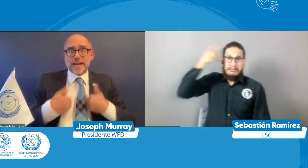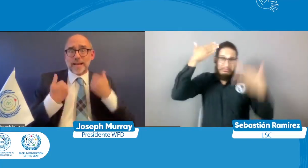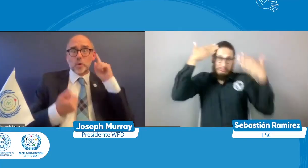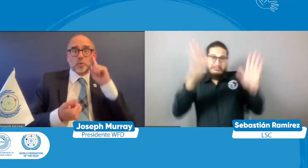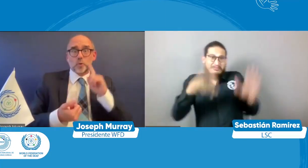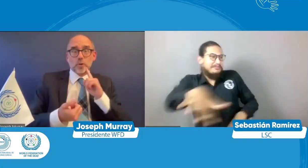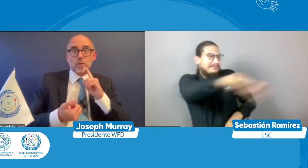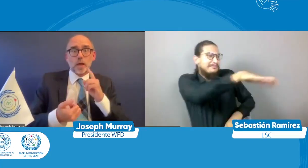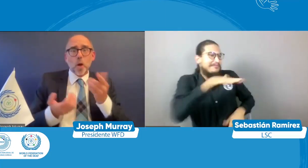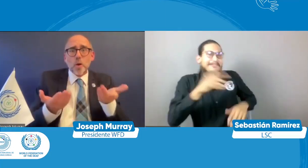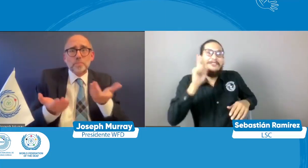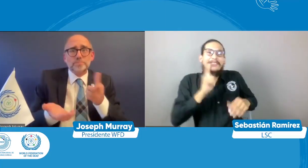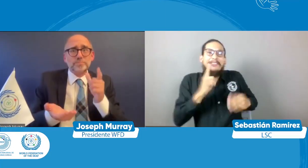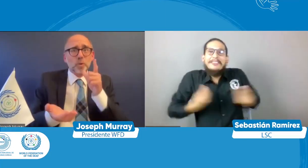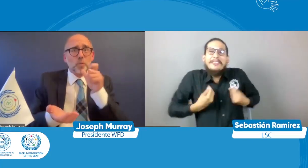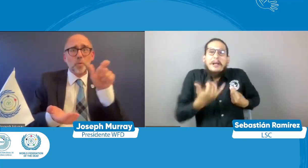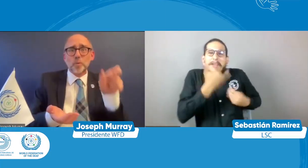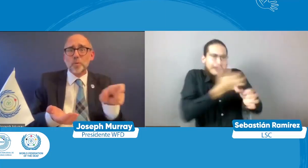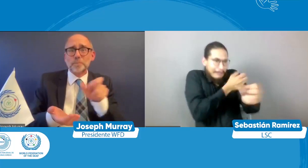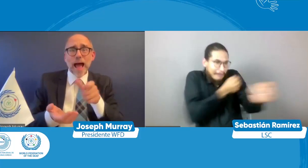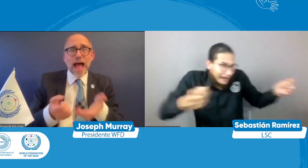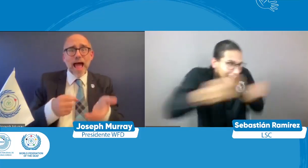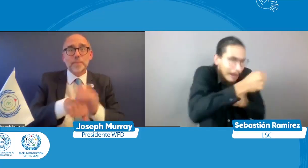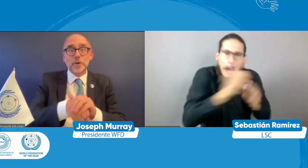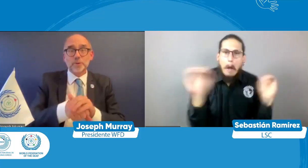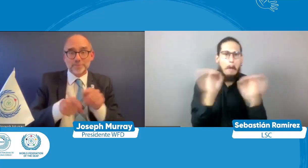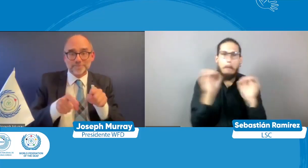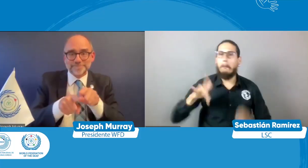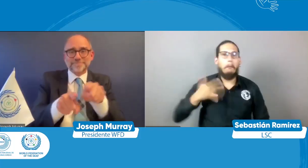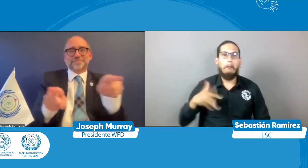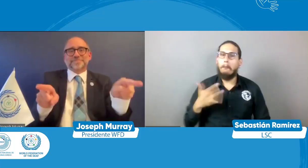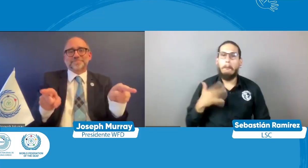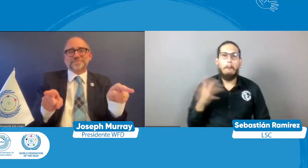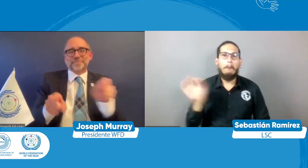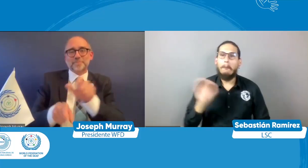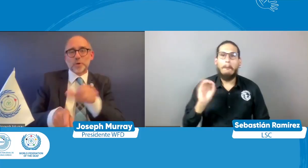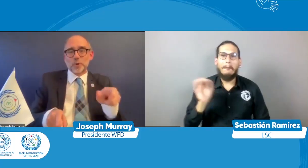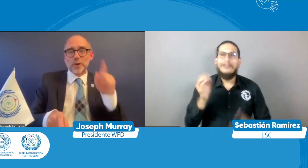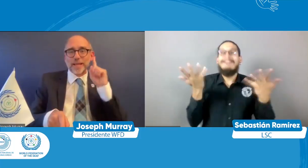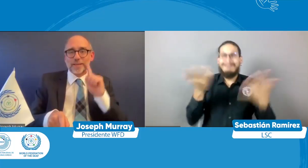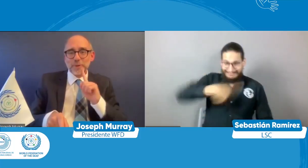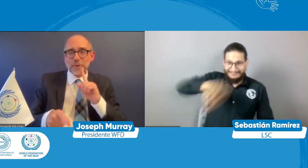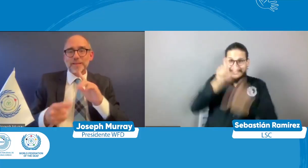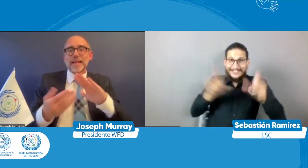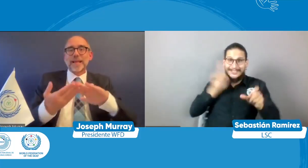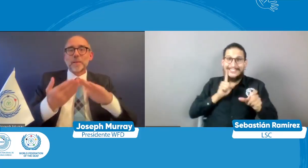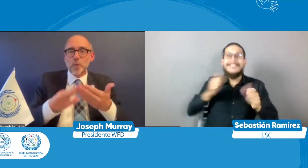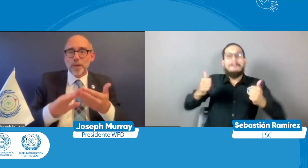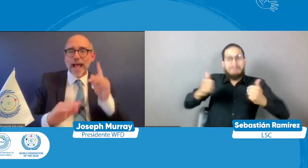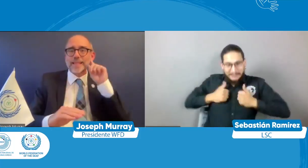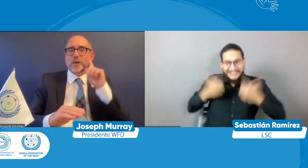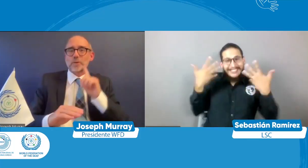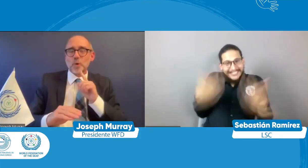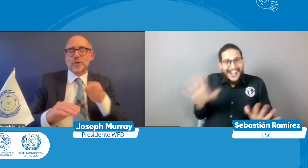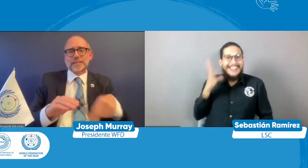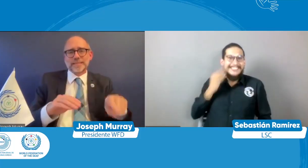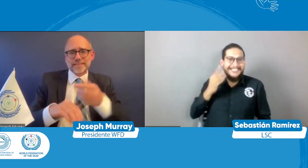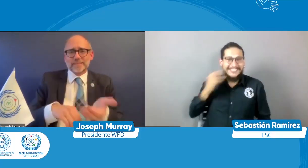o las mismas personas no conocen lo que es la convención no saben sobre qué es quienes deben conocerlo son ustedes la